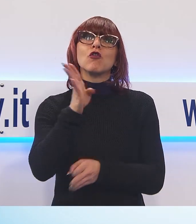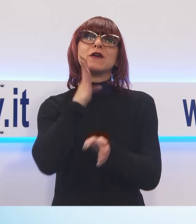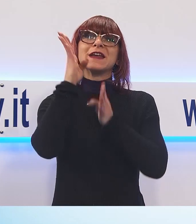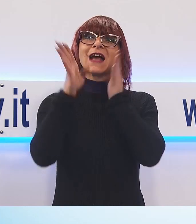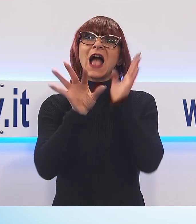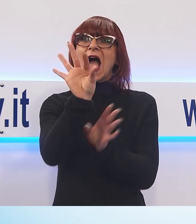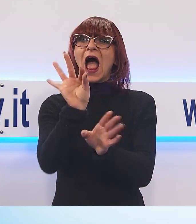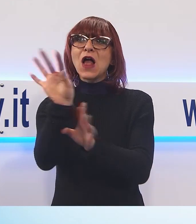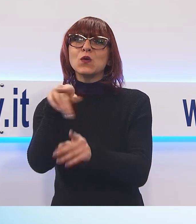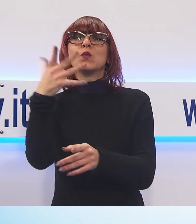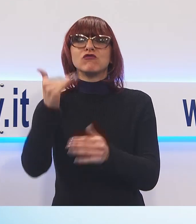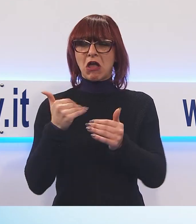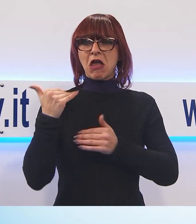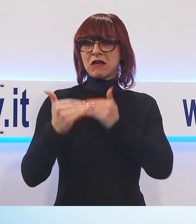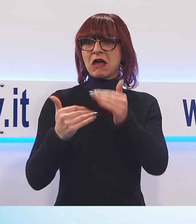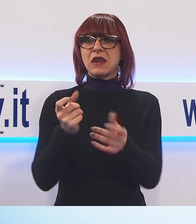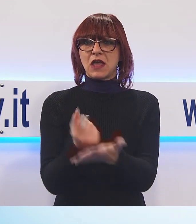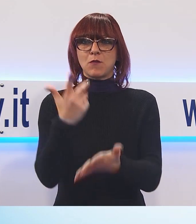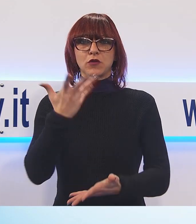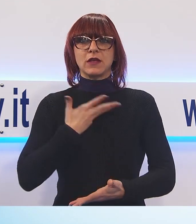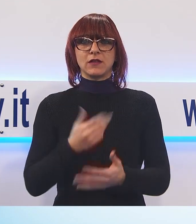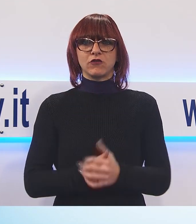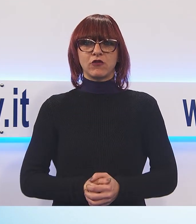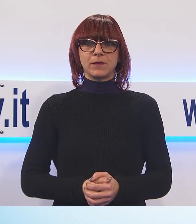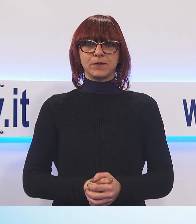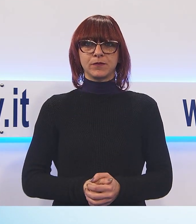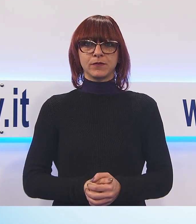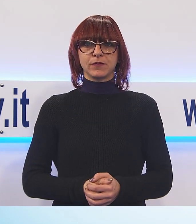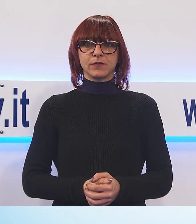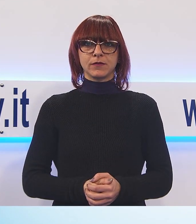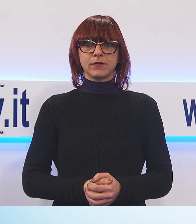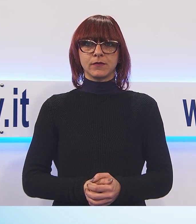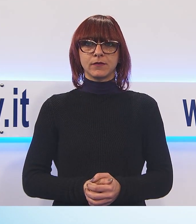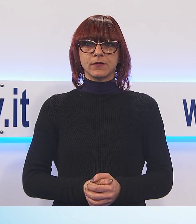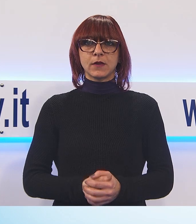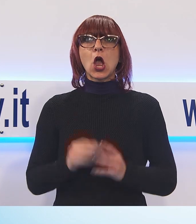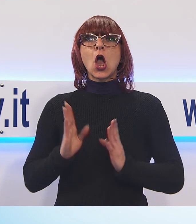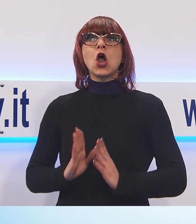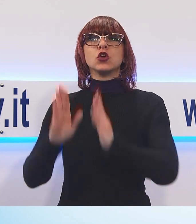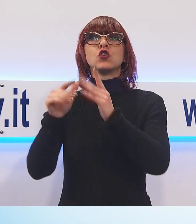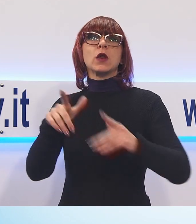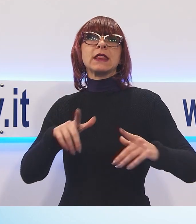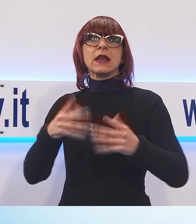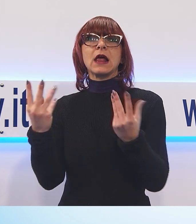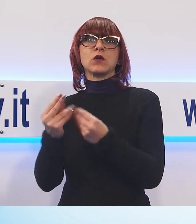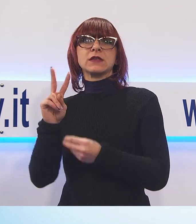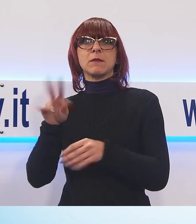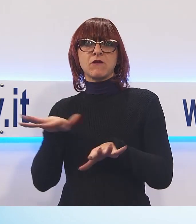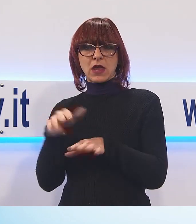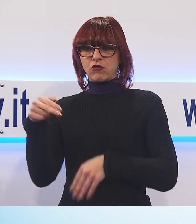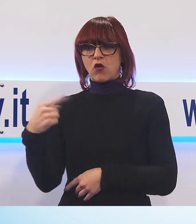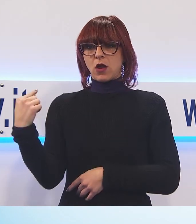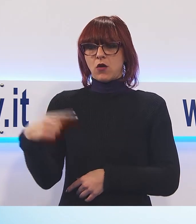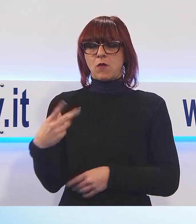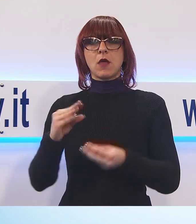alcuni di loro hanno già una carriera avviata. Torre del Lago e Viareggio quest'anno hanno messo in scena un'opera a